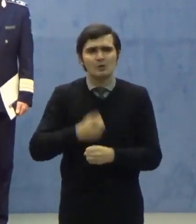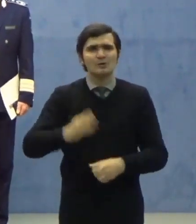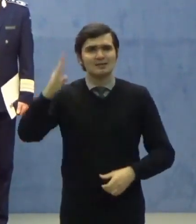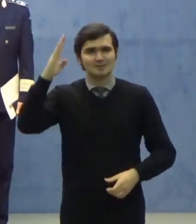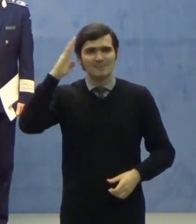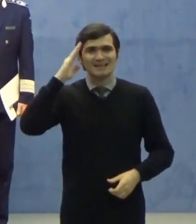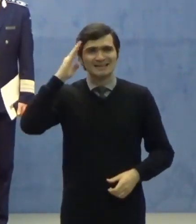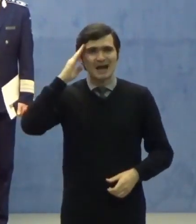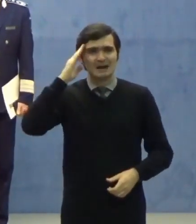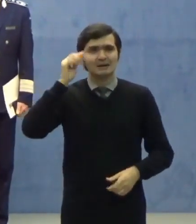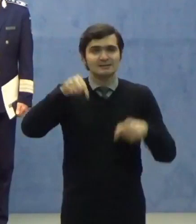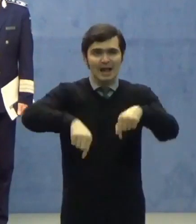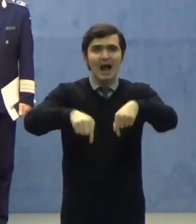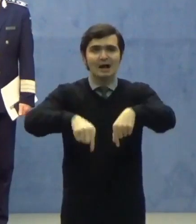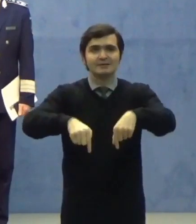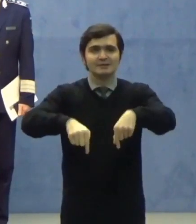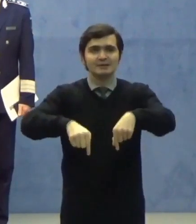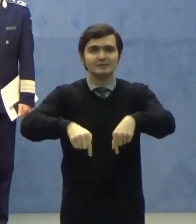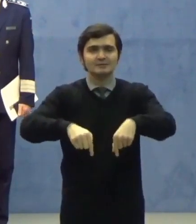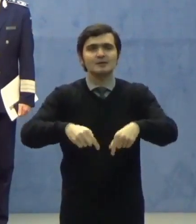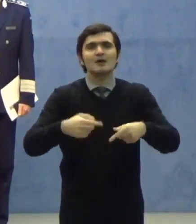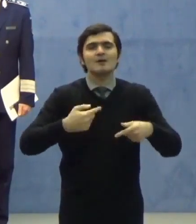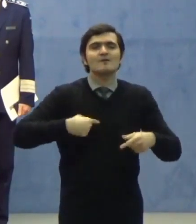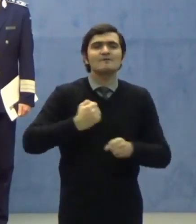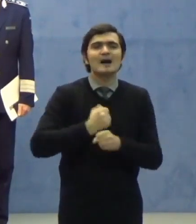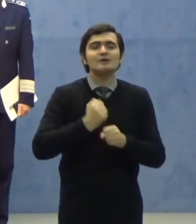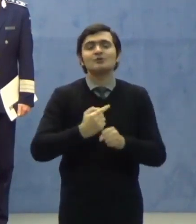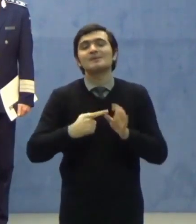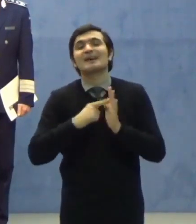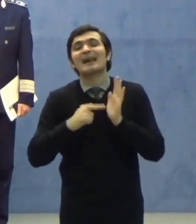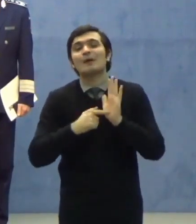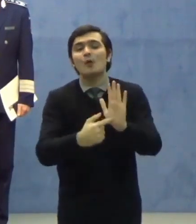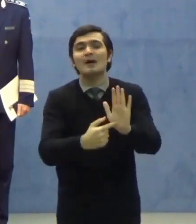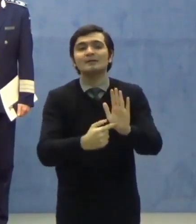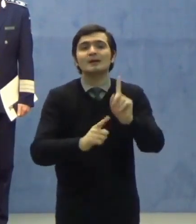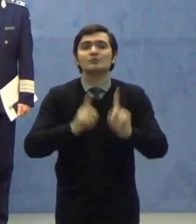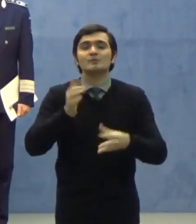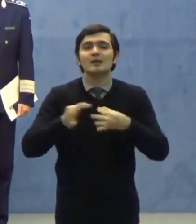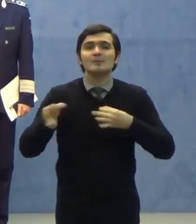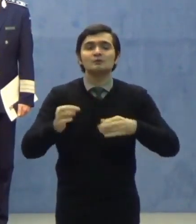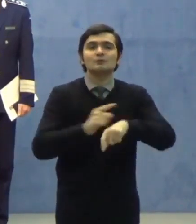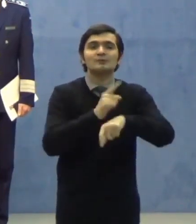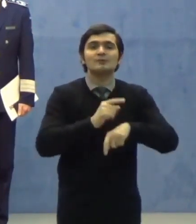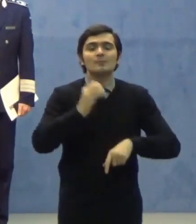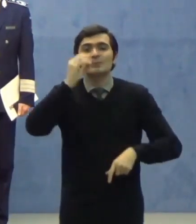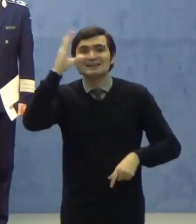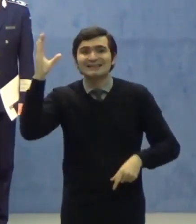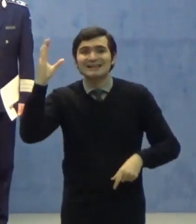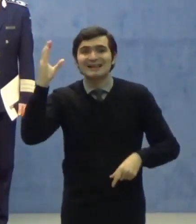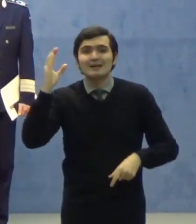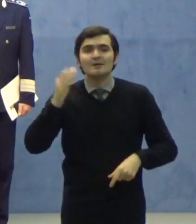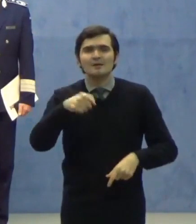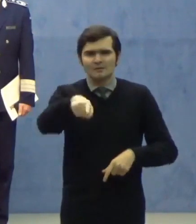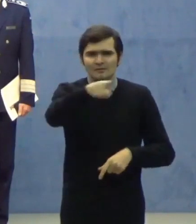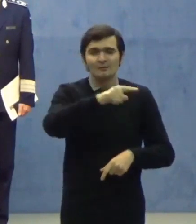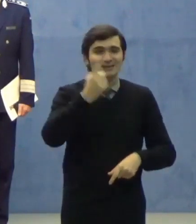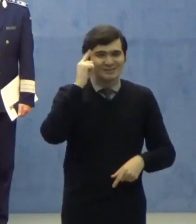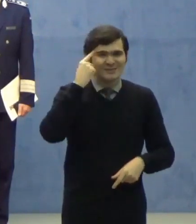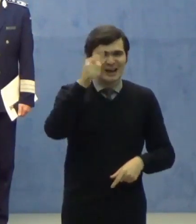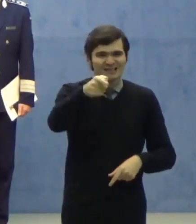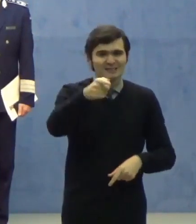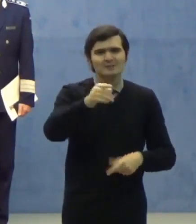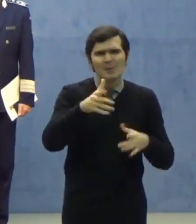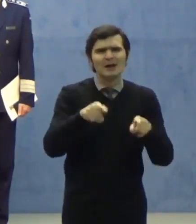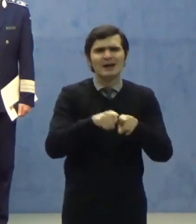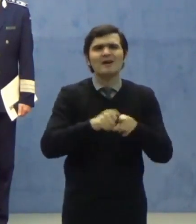emisă astăzi recomandăm unele măsuri în timpul zilei considerațiile că și cum